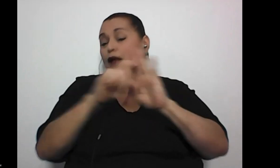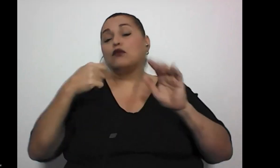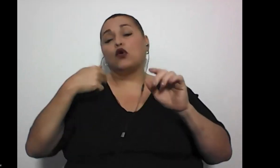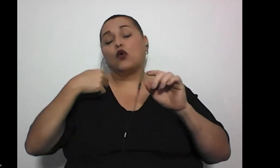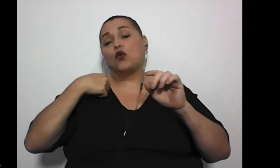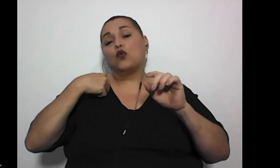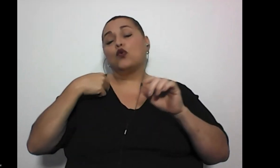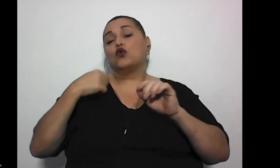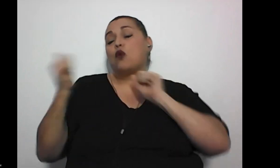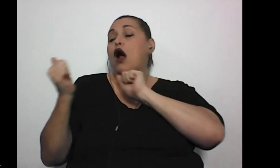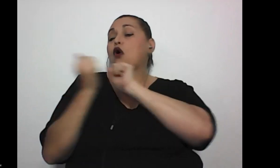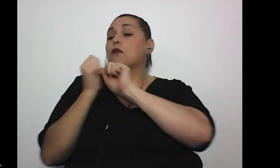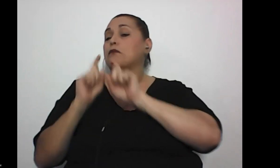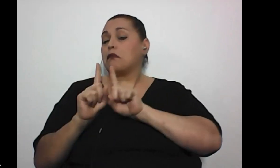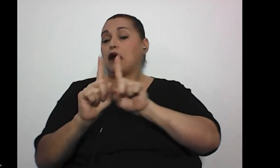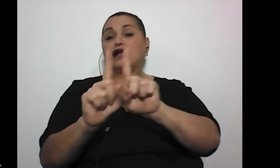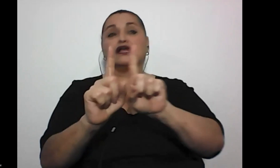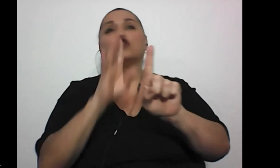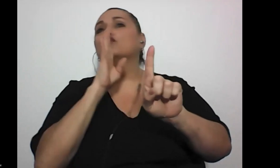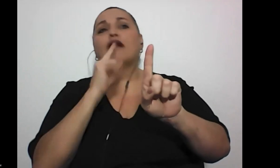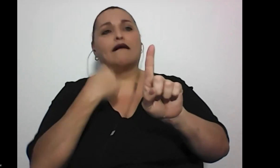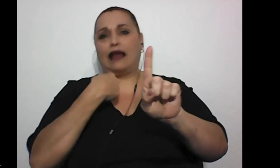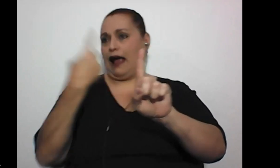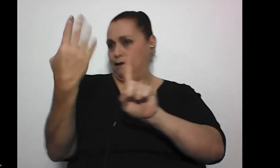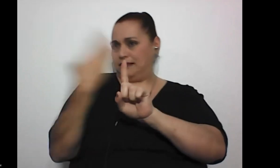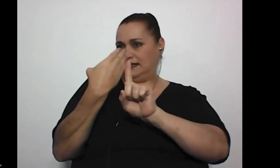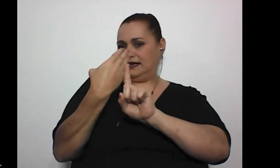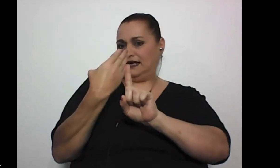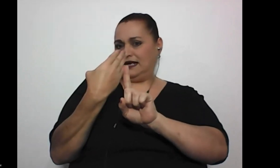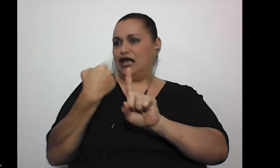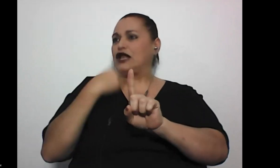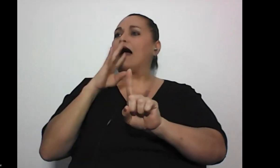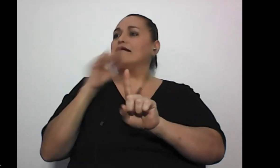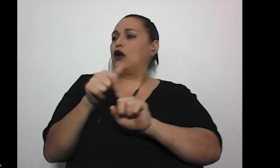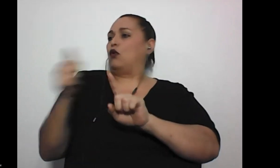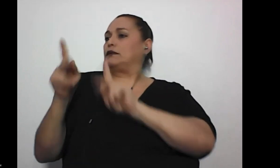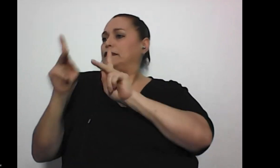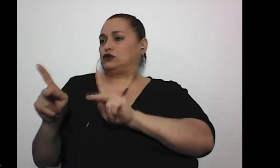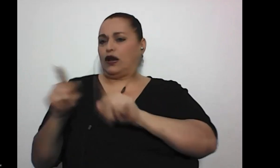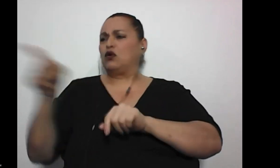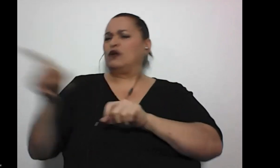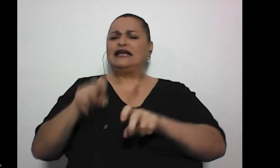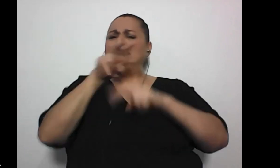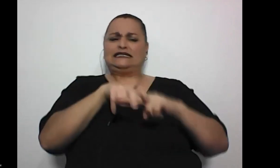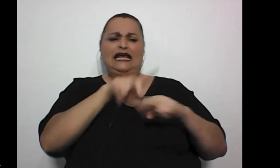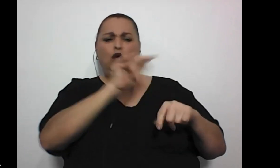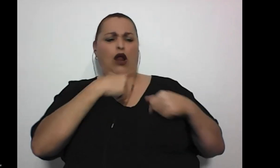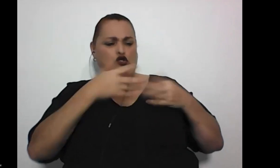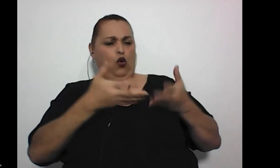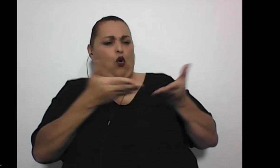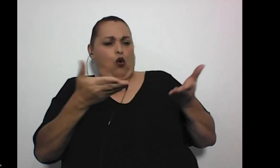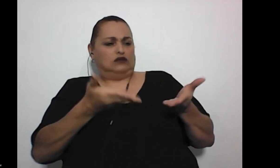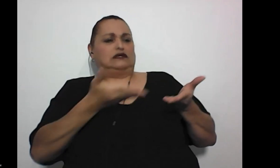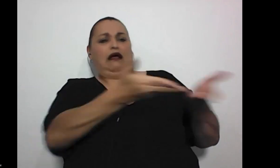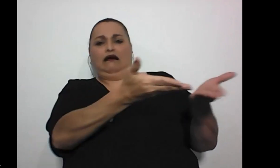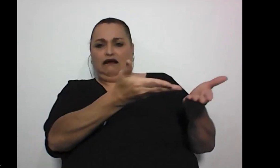un acompañante, no se dirigen hacia vos, no te hablan, si vos no entendieras, siéntela ahí como si fueras un chuncho, una cosa, un